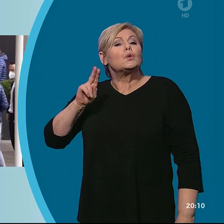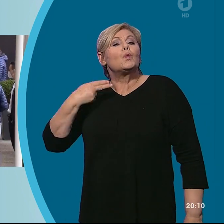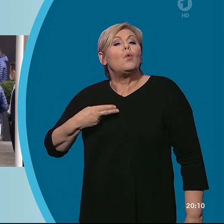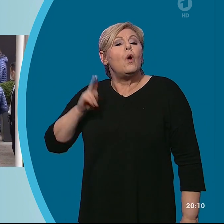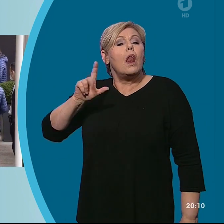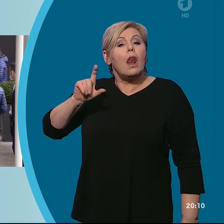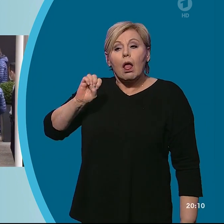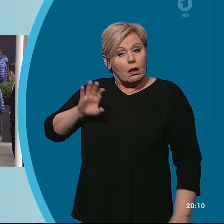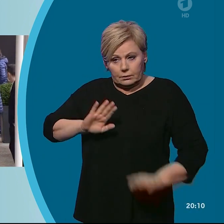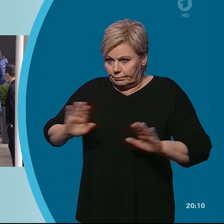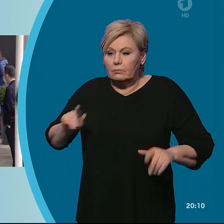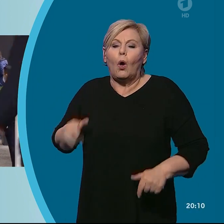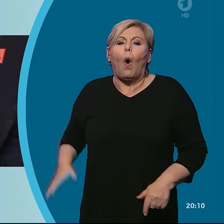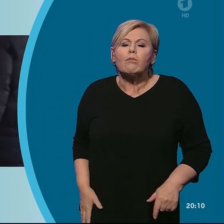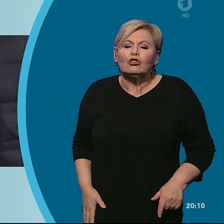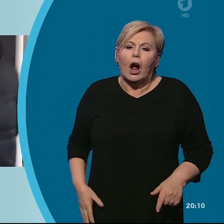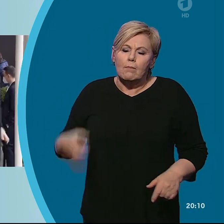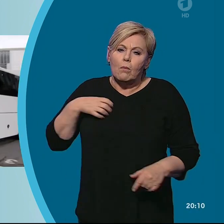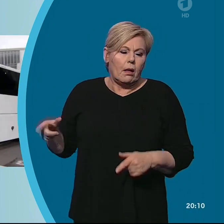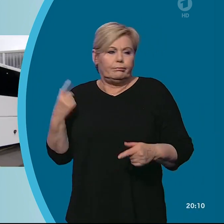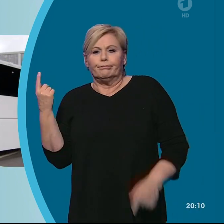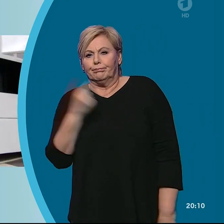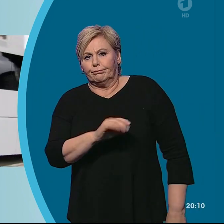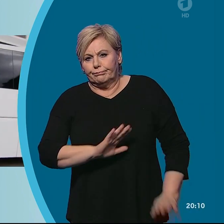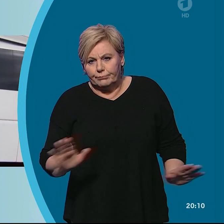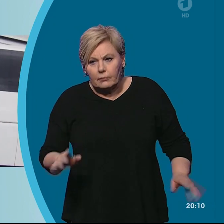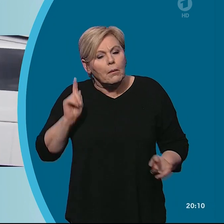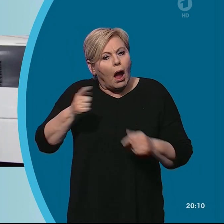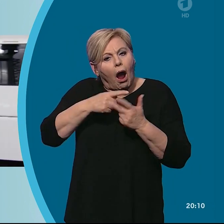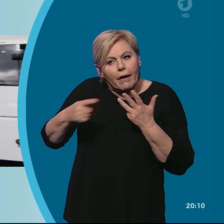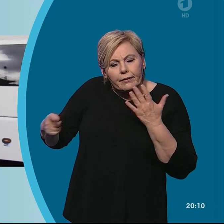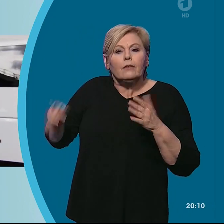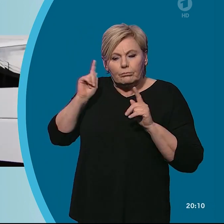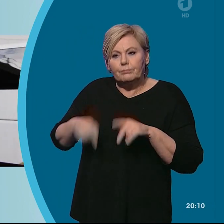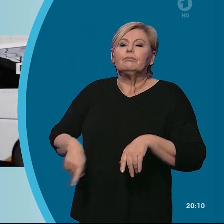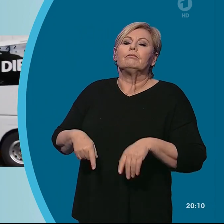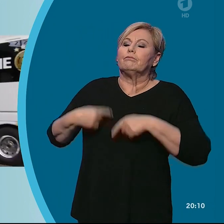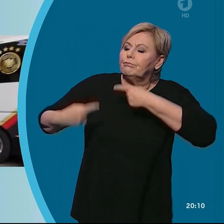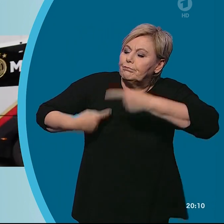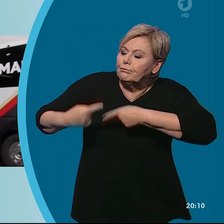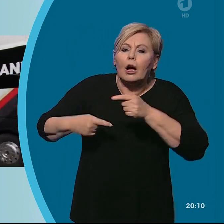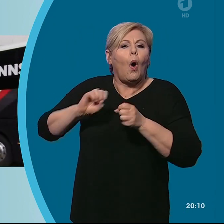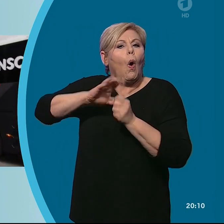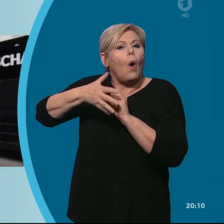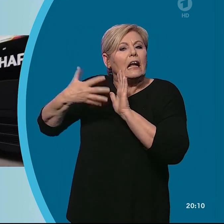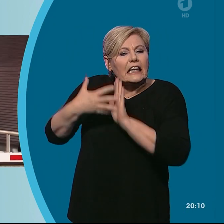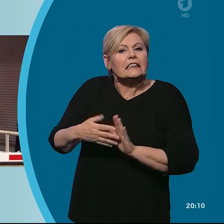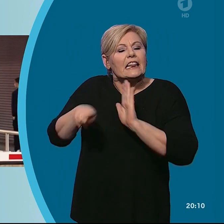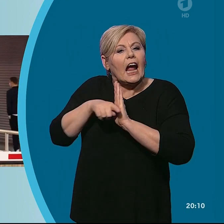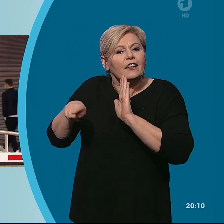Abgereist, Oberschenkelprobleme. Alle anderen konnten sich nach weiteren, negativ verlaufenden Corona-Testreihen zur wichtigen